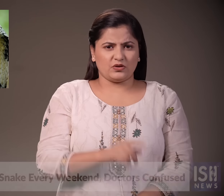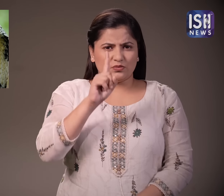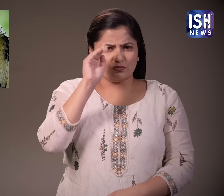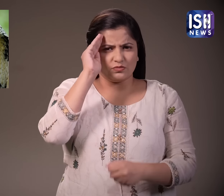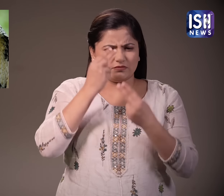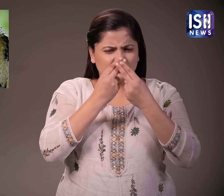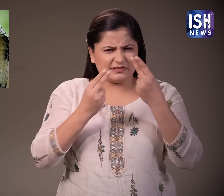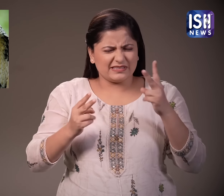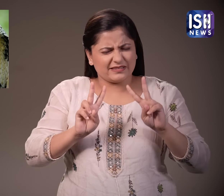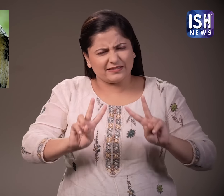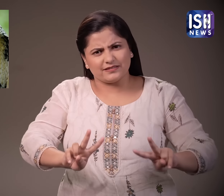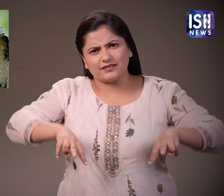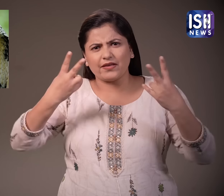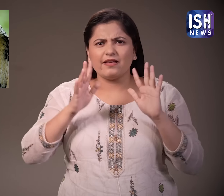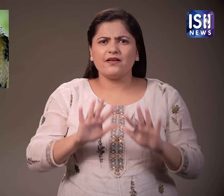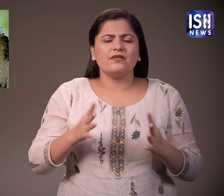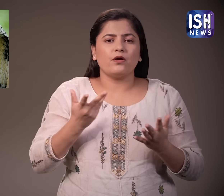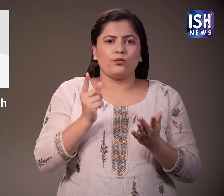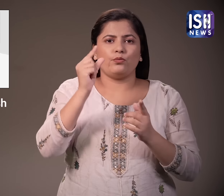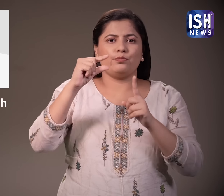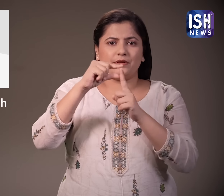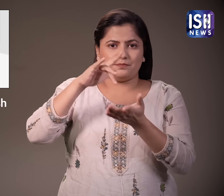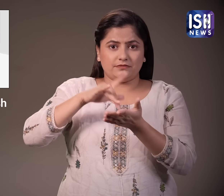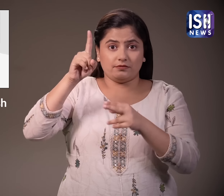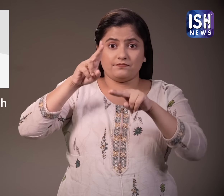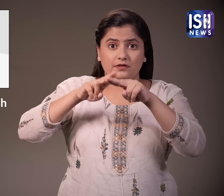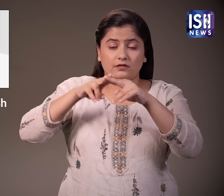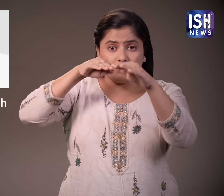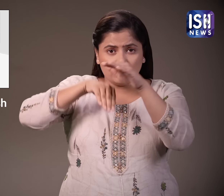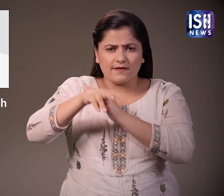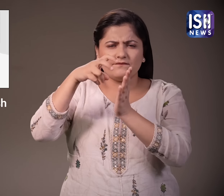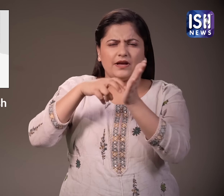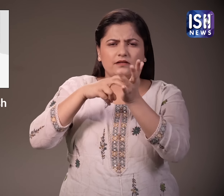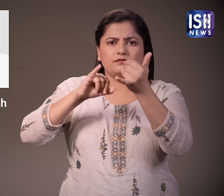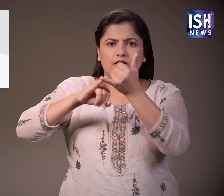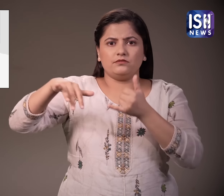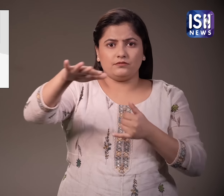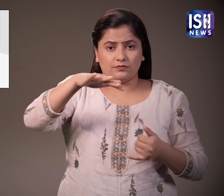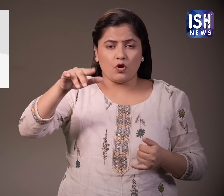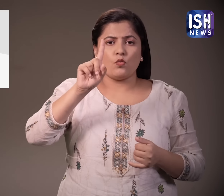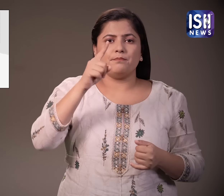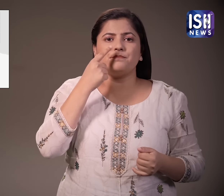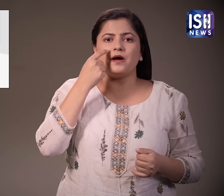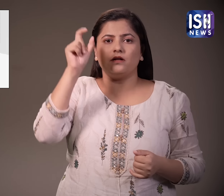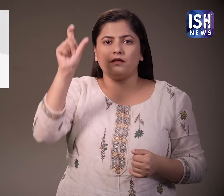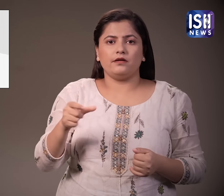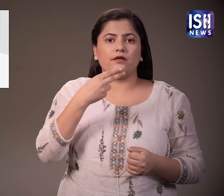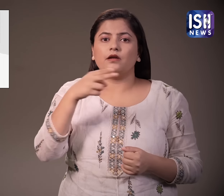यहां एक अनूखी खबर है उत्तर प्रदेश में फतेपूर के सोरा गाउं में विकस दुबे नाम